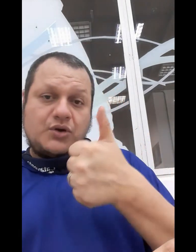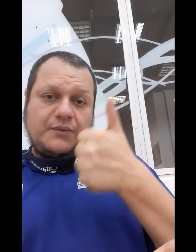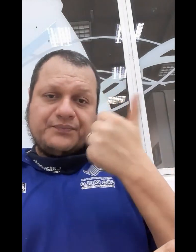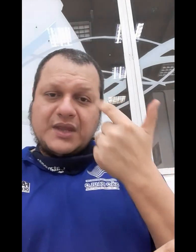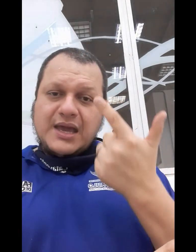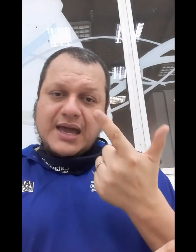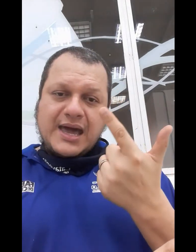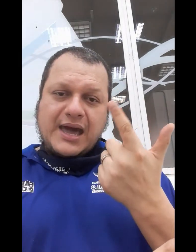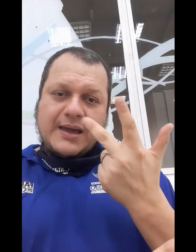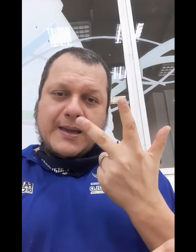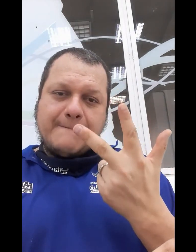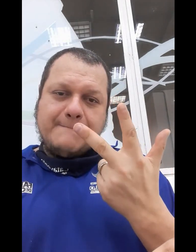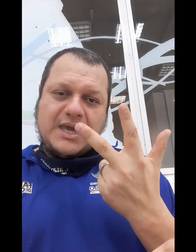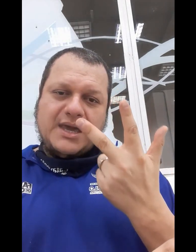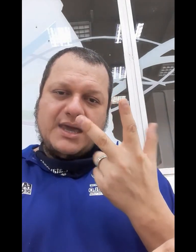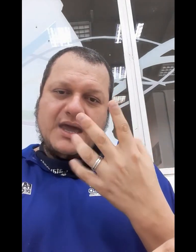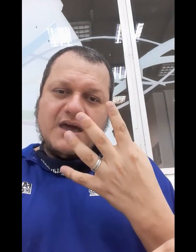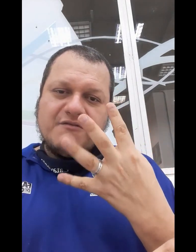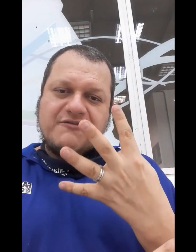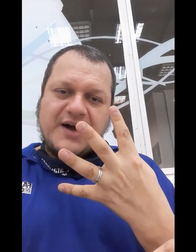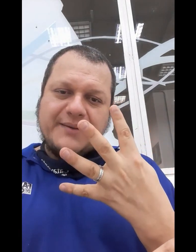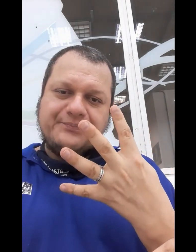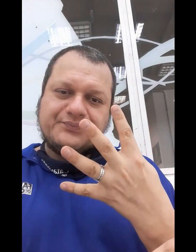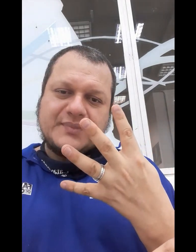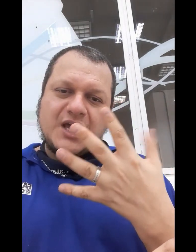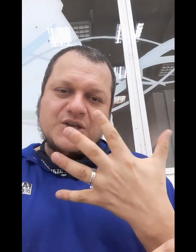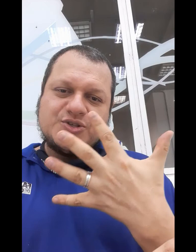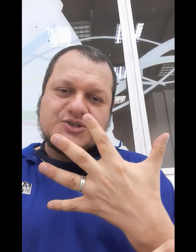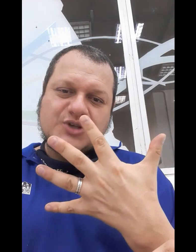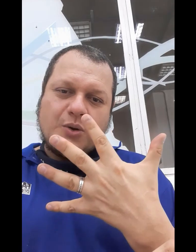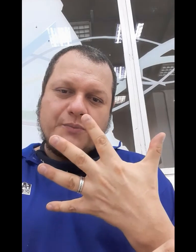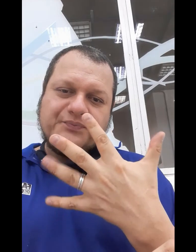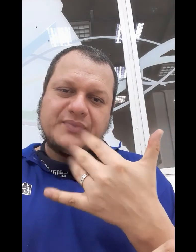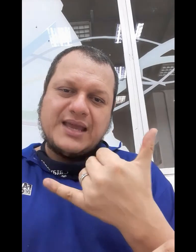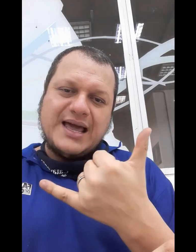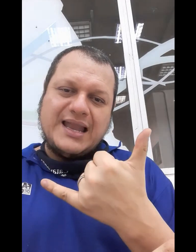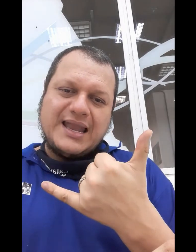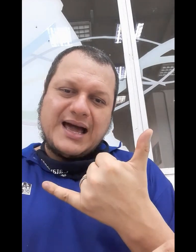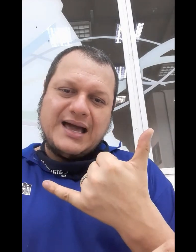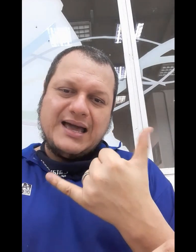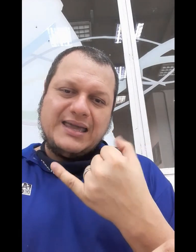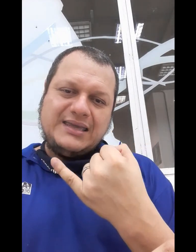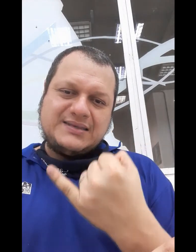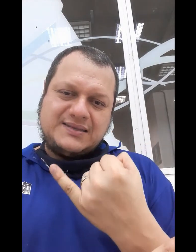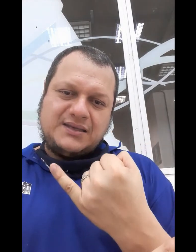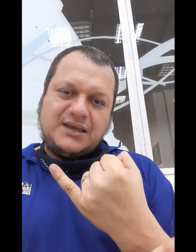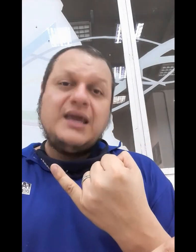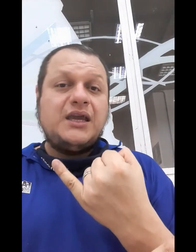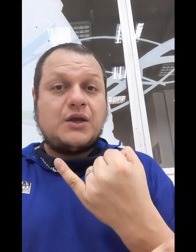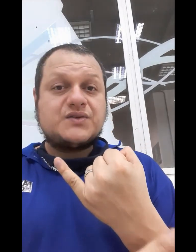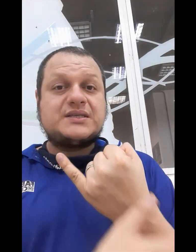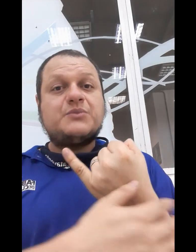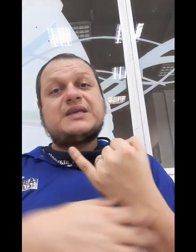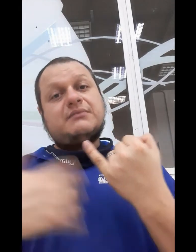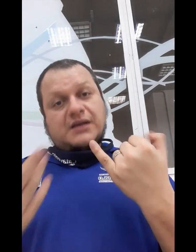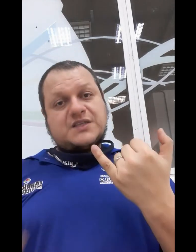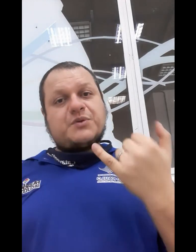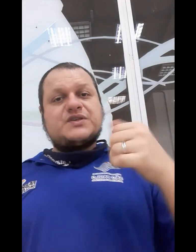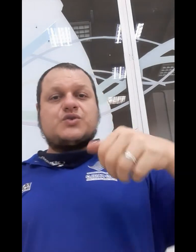do, ré, mi, fa, sol, la e si. E nós usamos em três posições